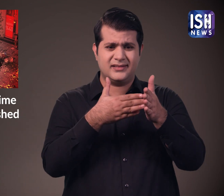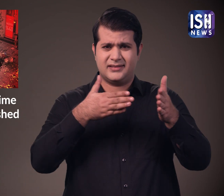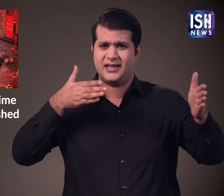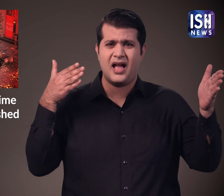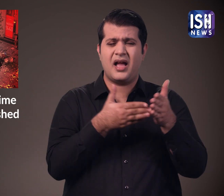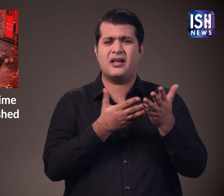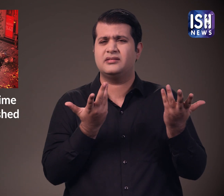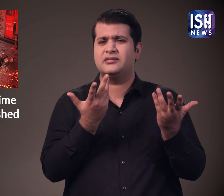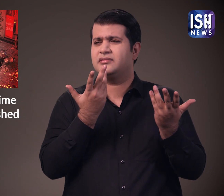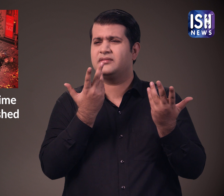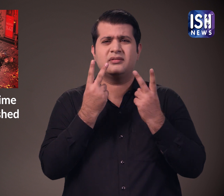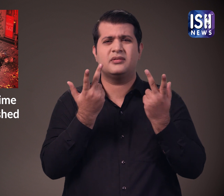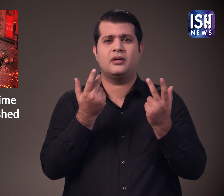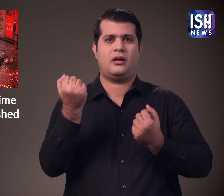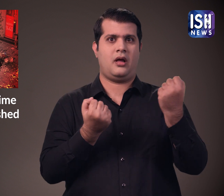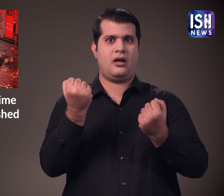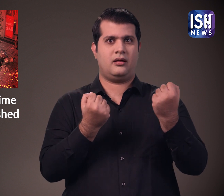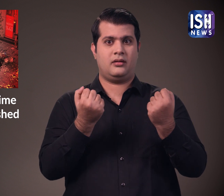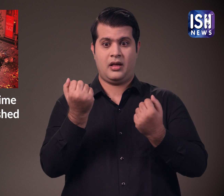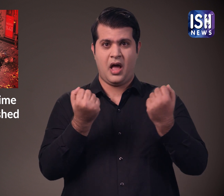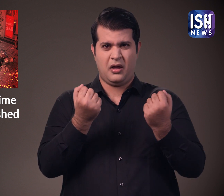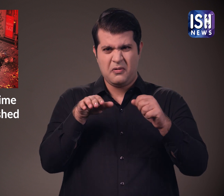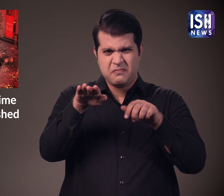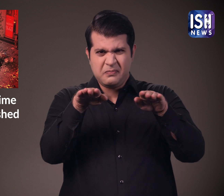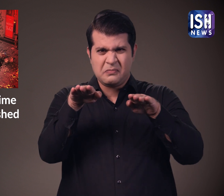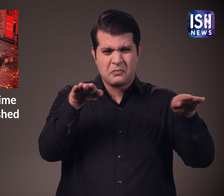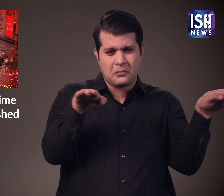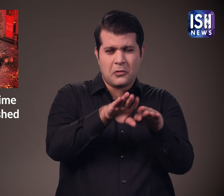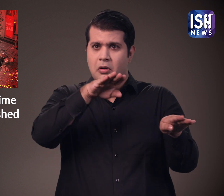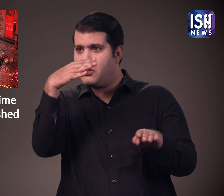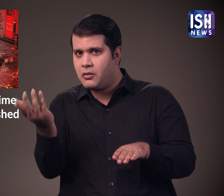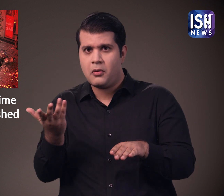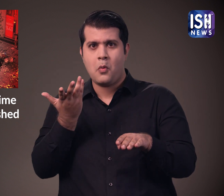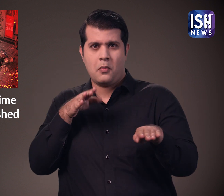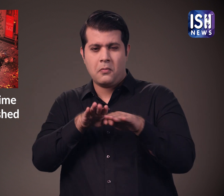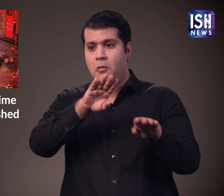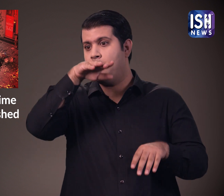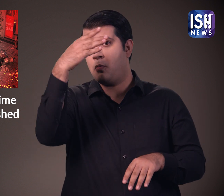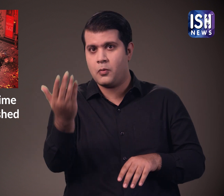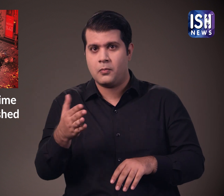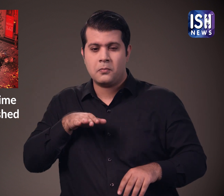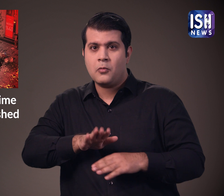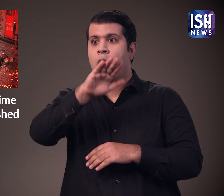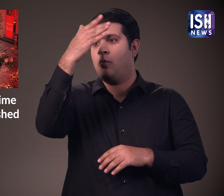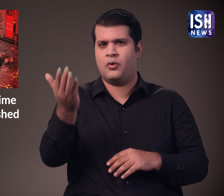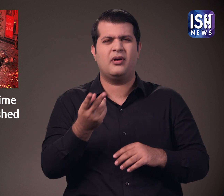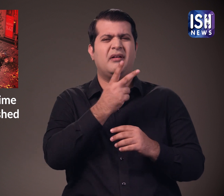आपने कार दुरगटनाईं देखी होंगी, जहां एक कार दूसरी कार से टकराती है और पलट जाती है, या